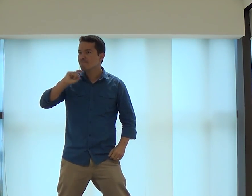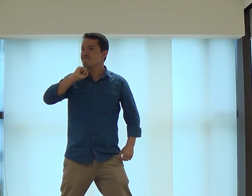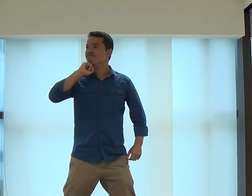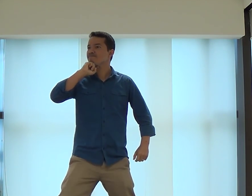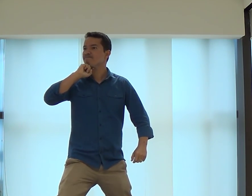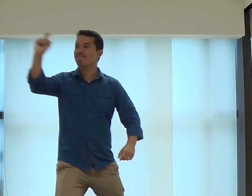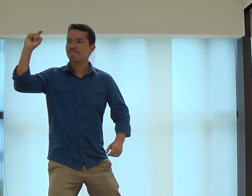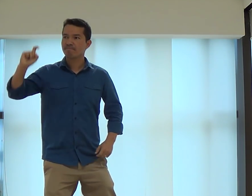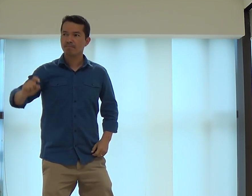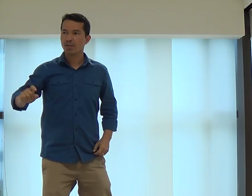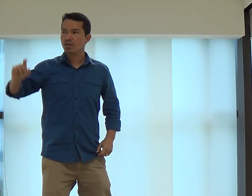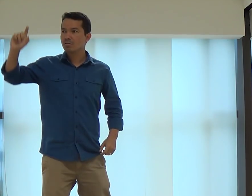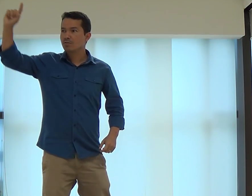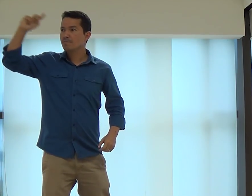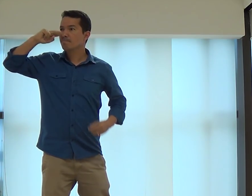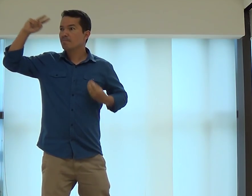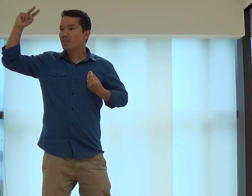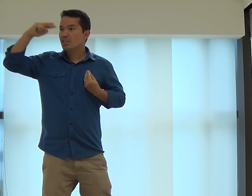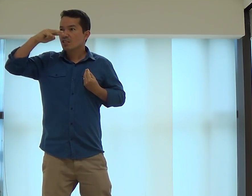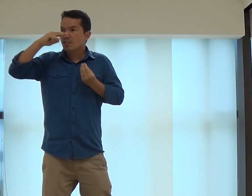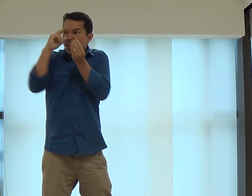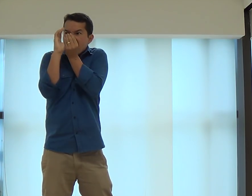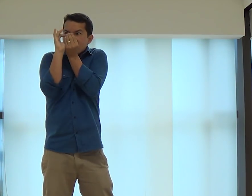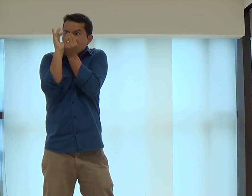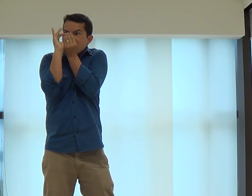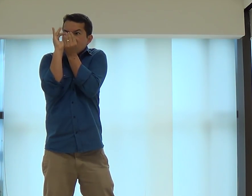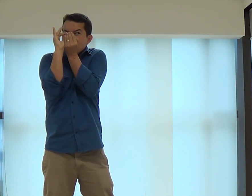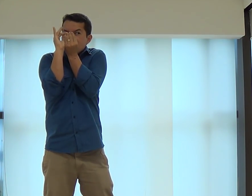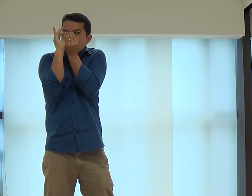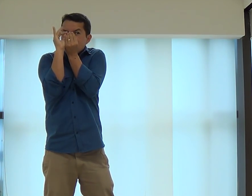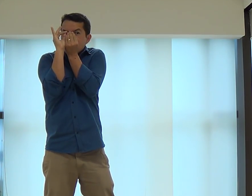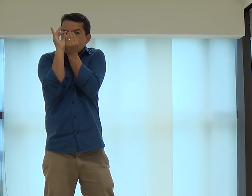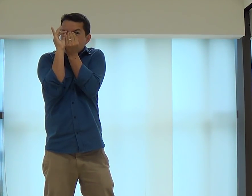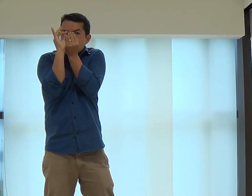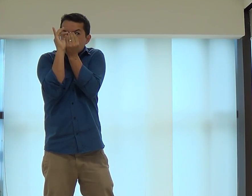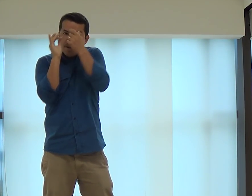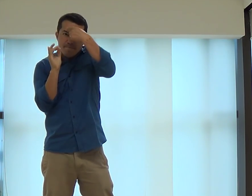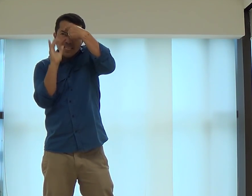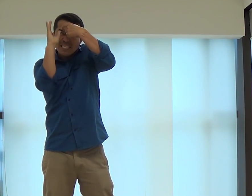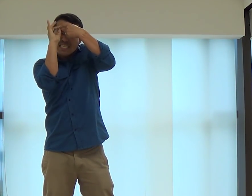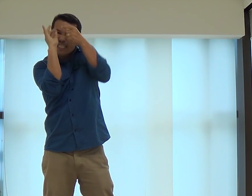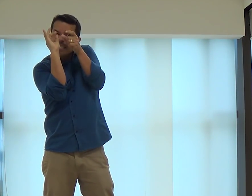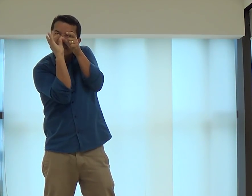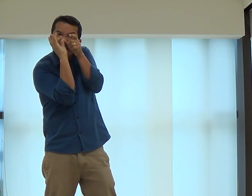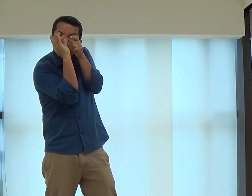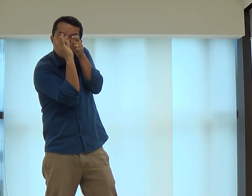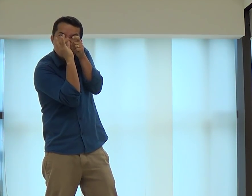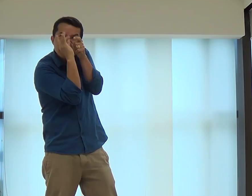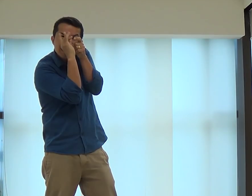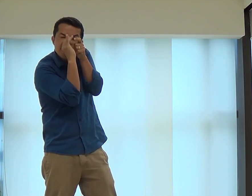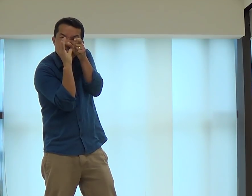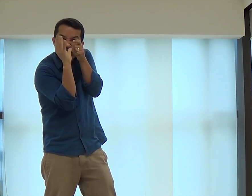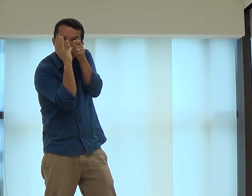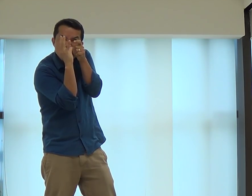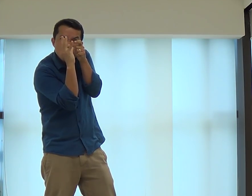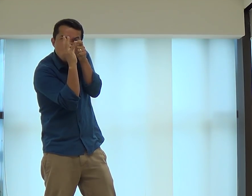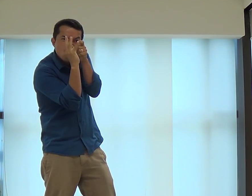essas coisas? Não, adianta. Deus, ele sonda o seu coração, ele sonda a sua mente, ele sabe de